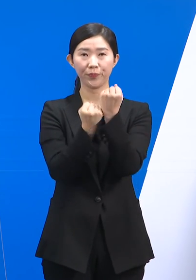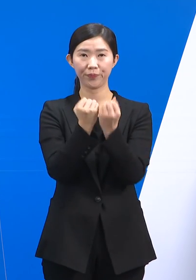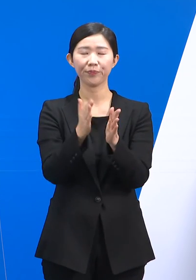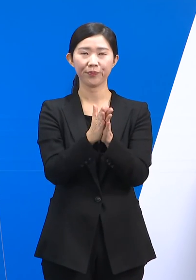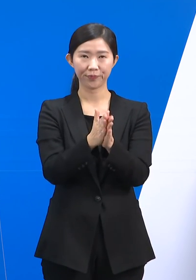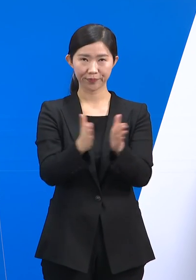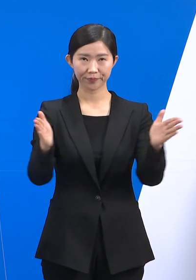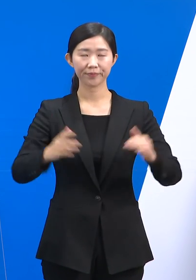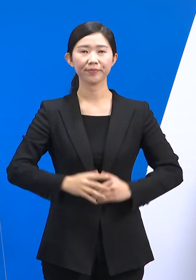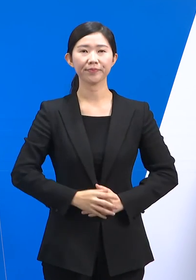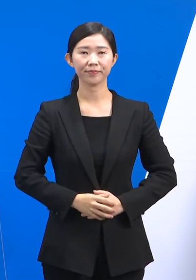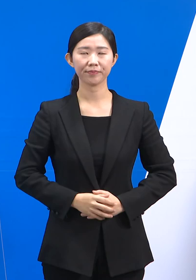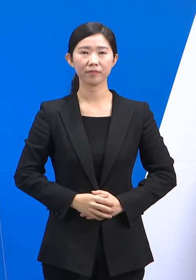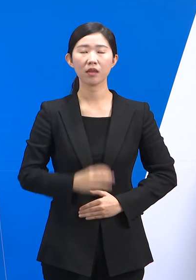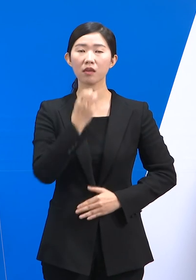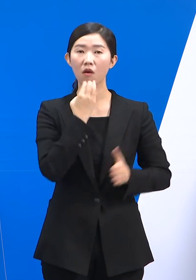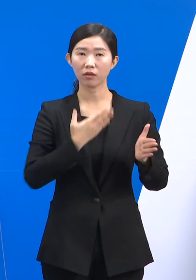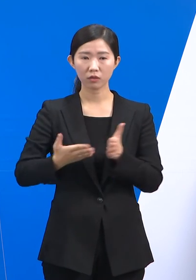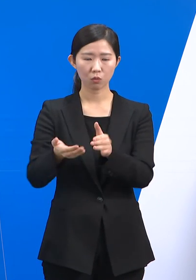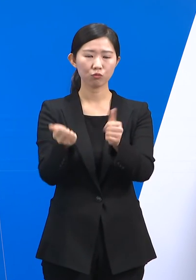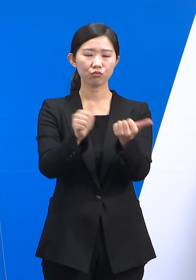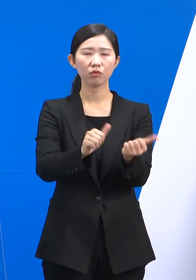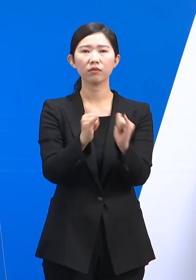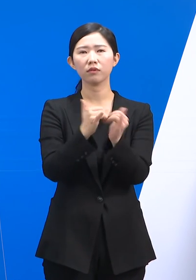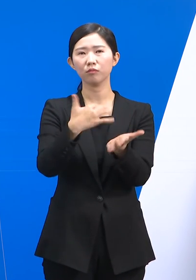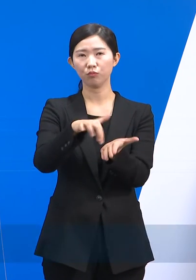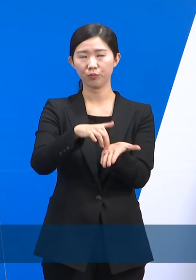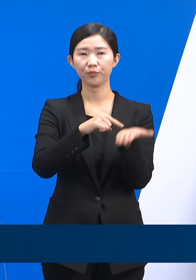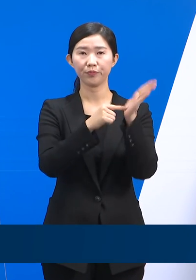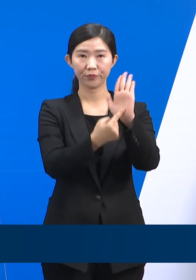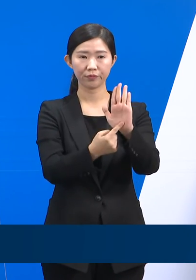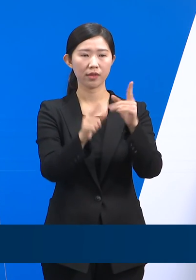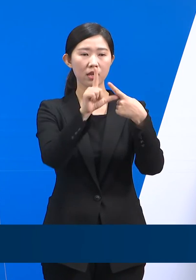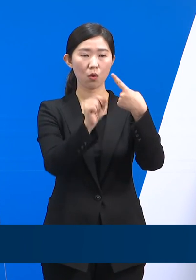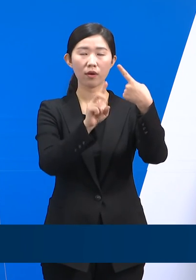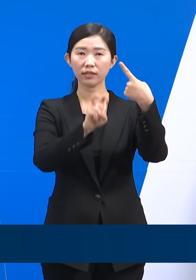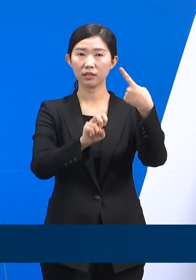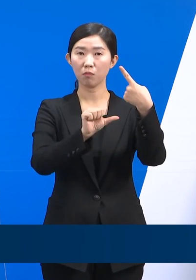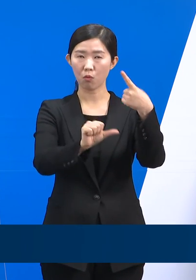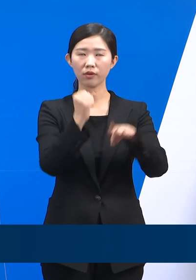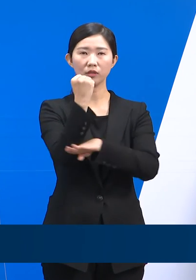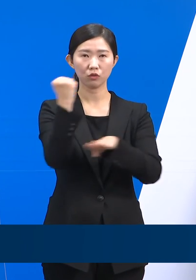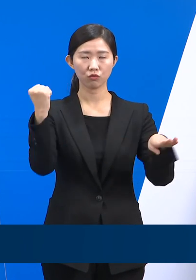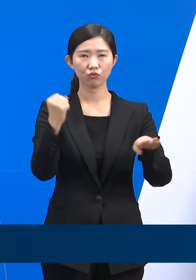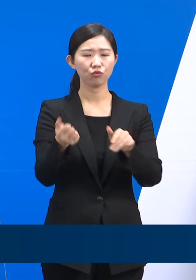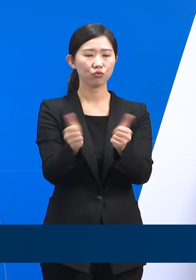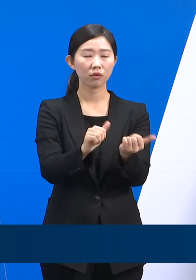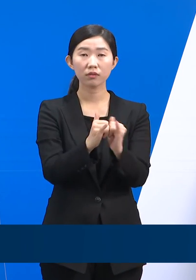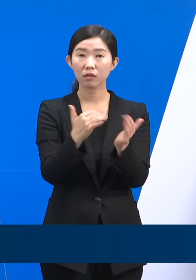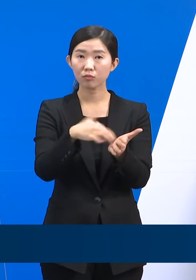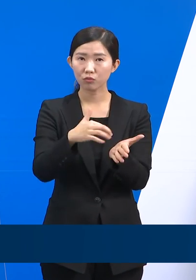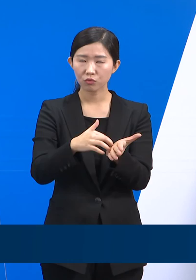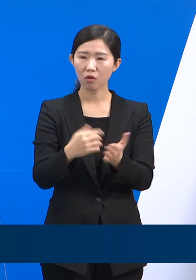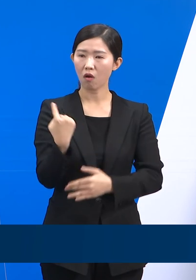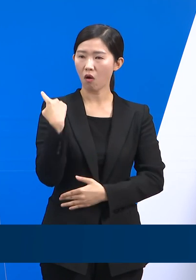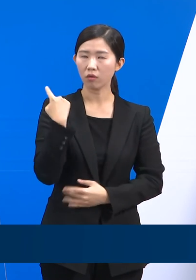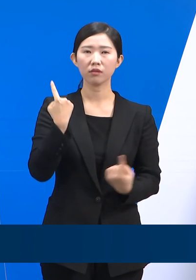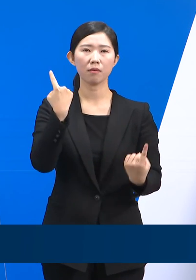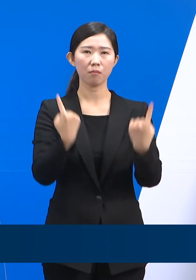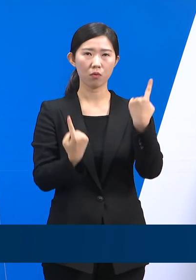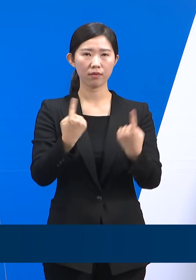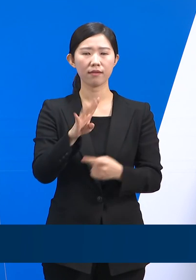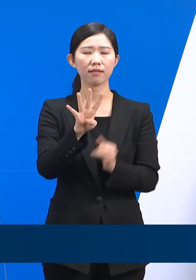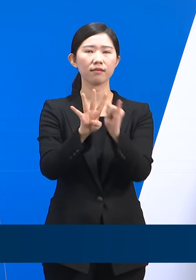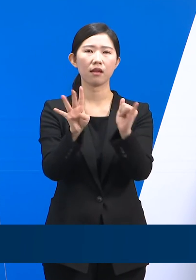시작하겠습니다. 경기도 사망자 현황입니다. 1월 25일 0시 기준 경기도 사망자 수는 전인월절 0시 대비